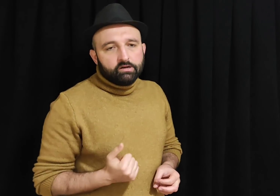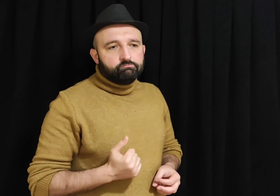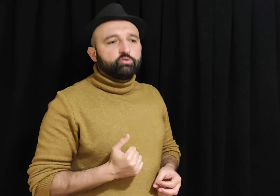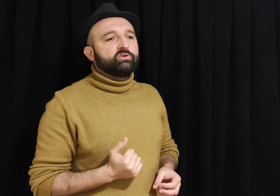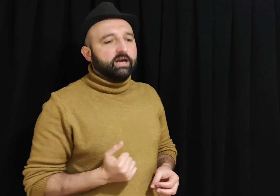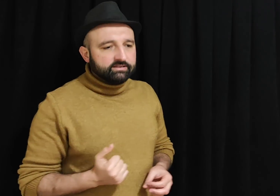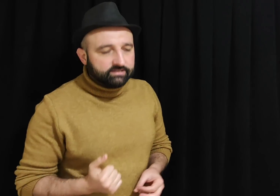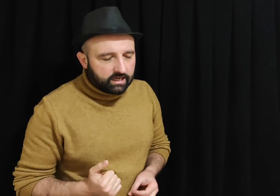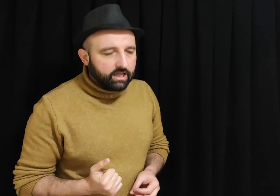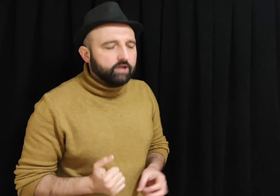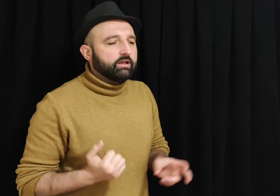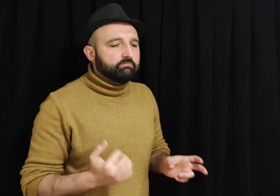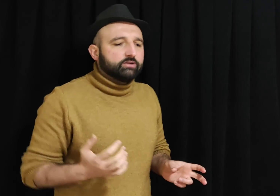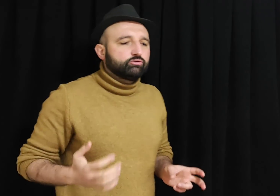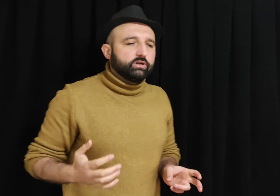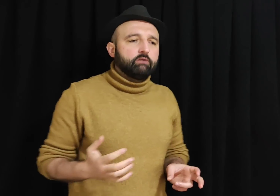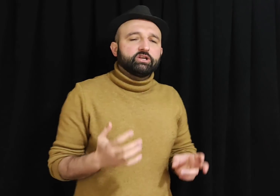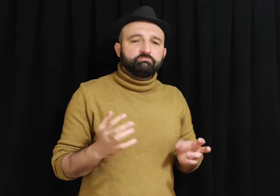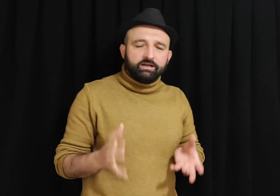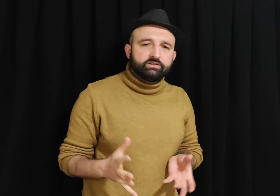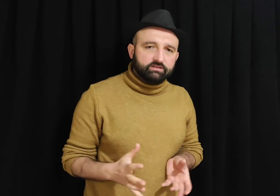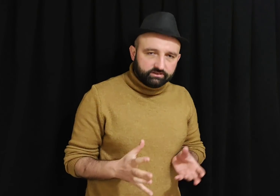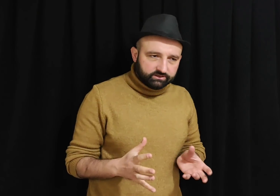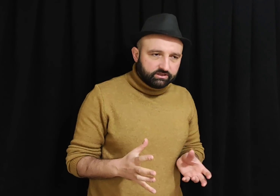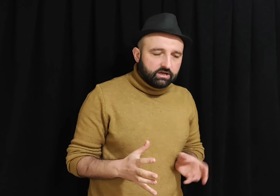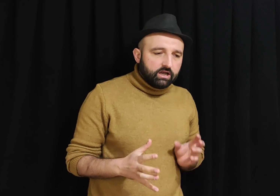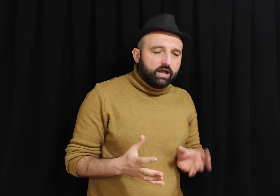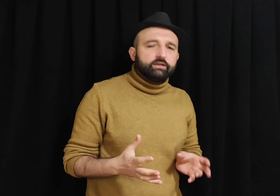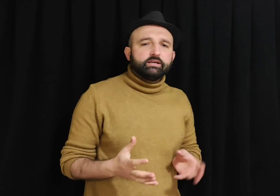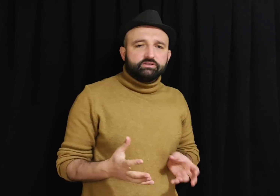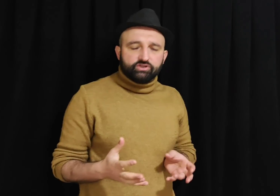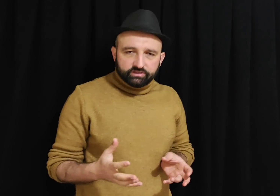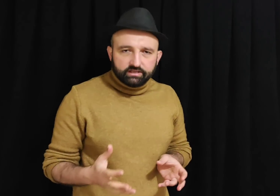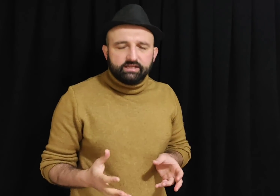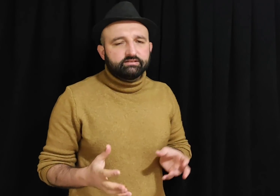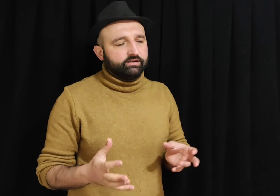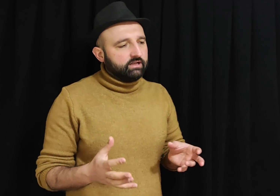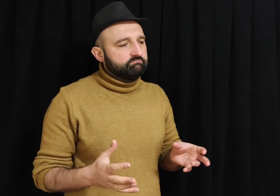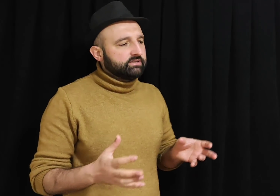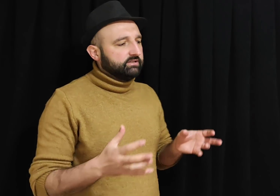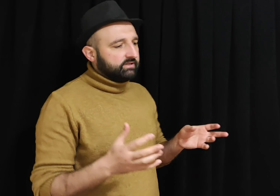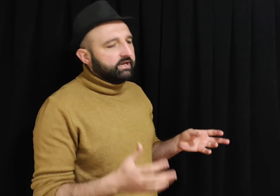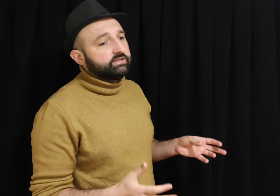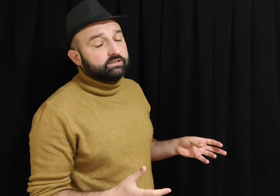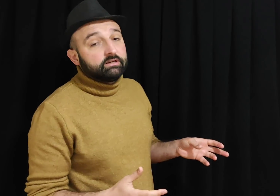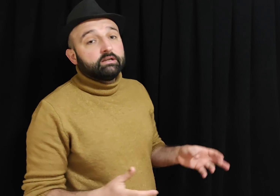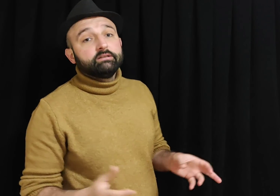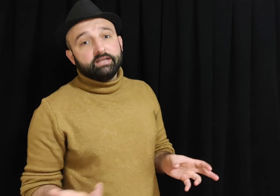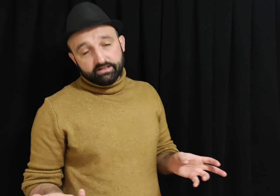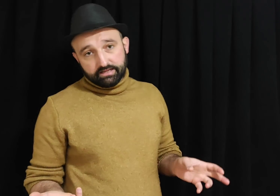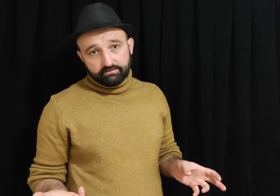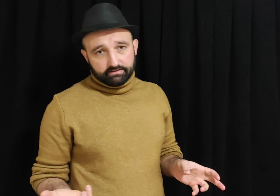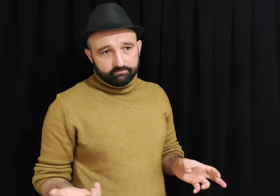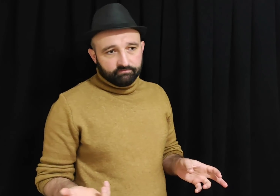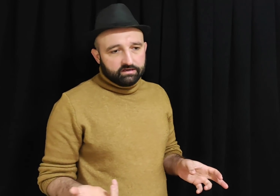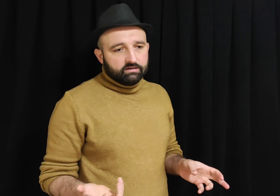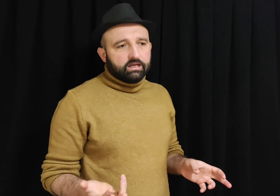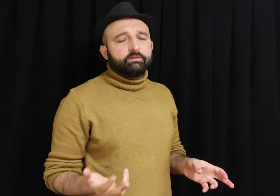Bunun yanı sıra evet Mansur Yavaş mantıklıdır. Herkes için de desteklenmesi gerekir diyenler var. Tabi